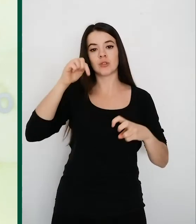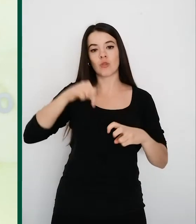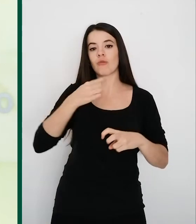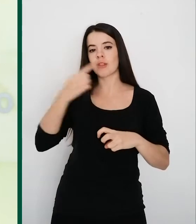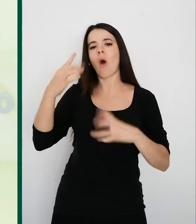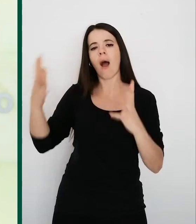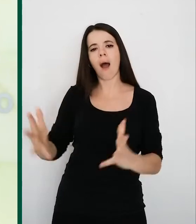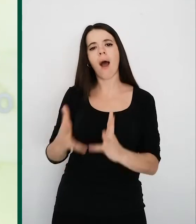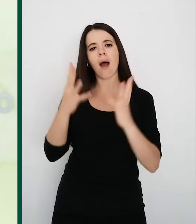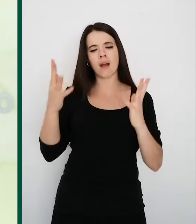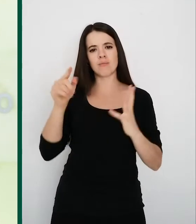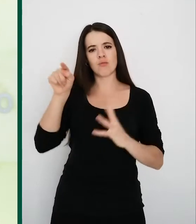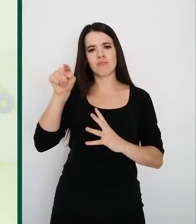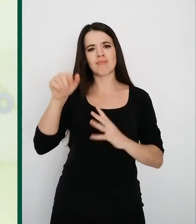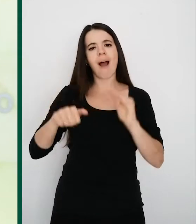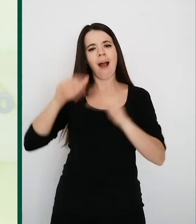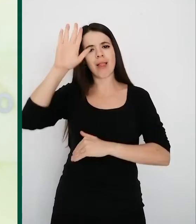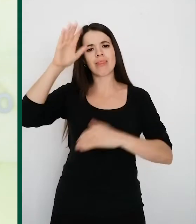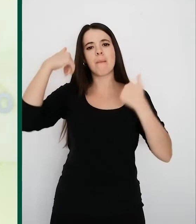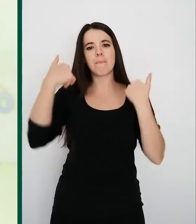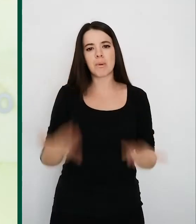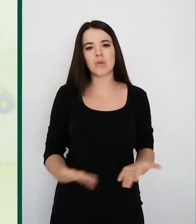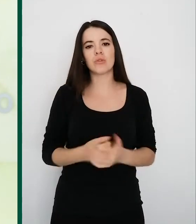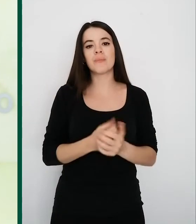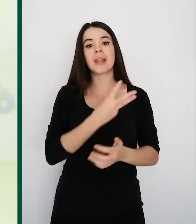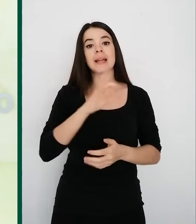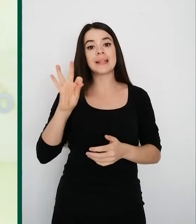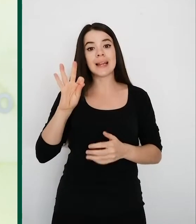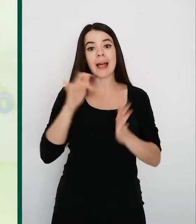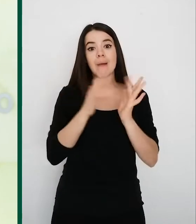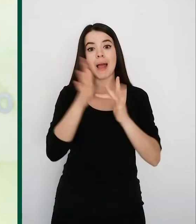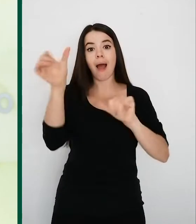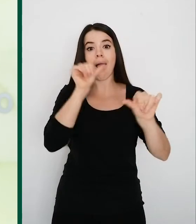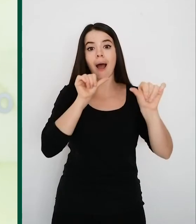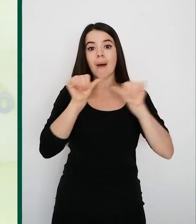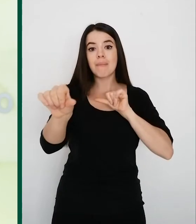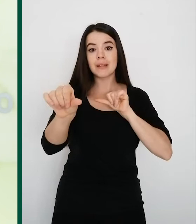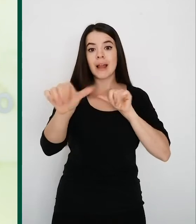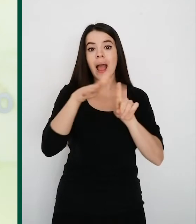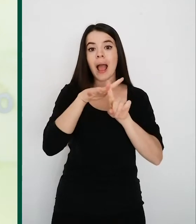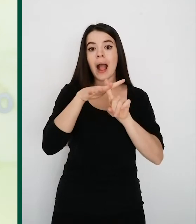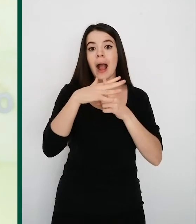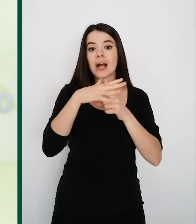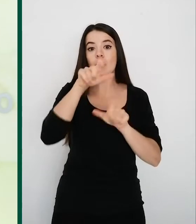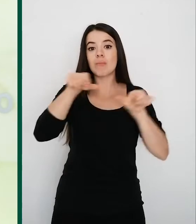mucho ánimo y pronta recuperación. Desde el 30 de abril no hemos registrado ningún caso de personal